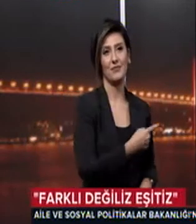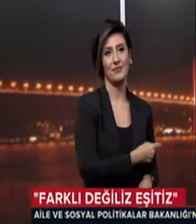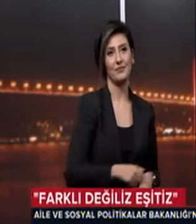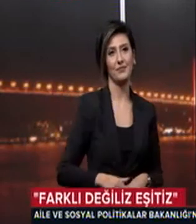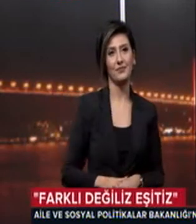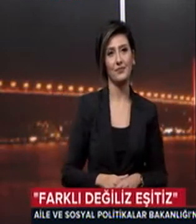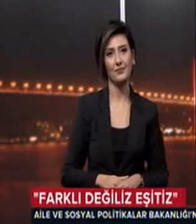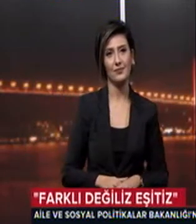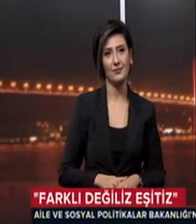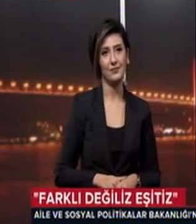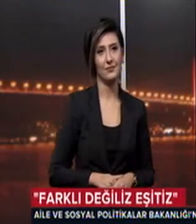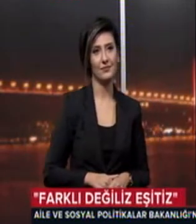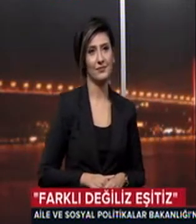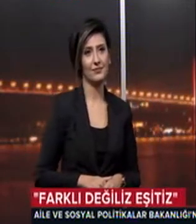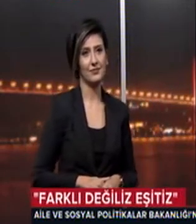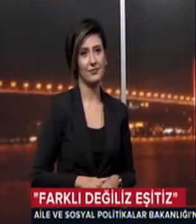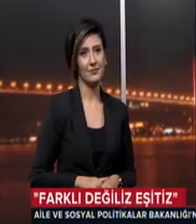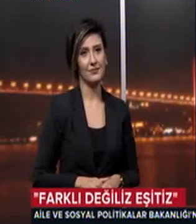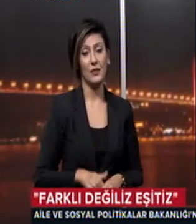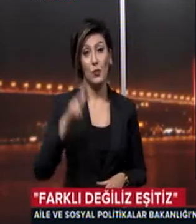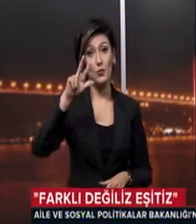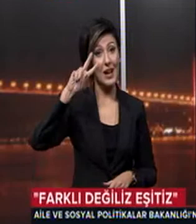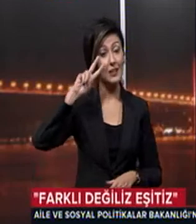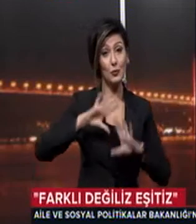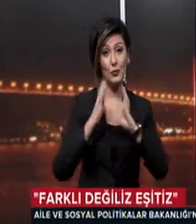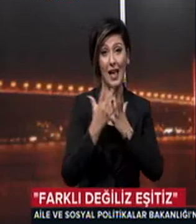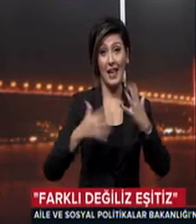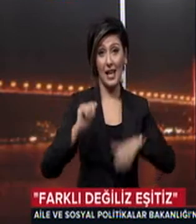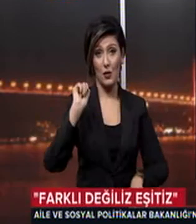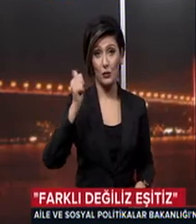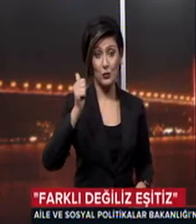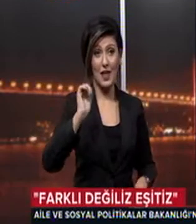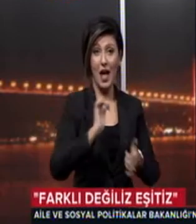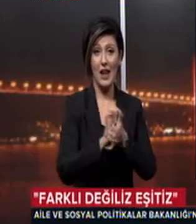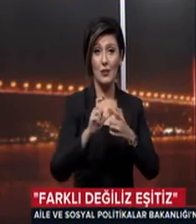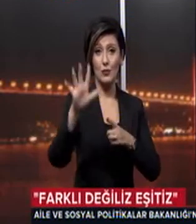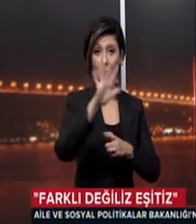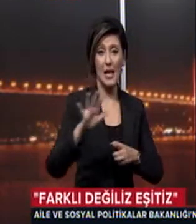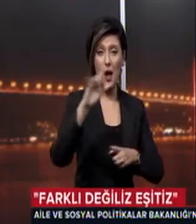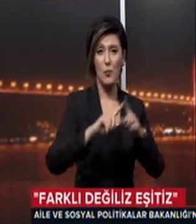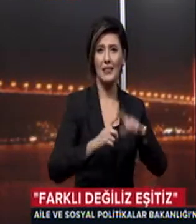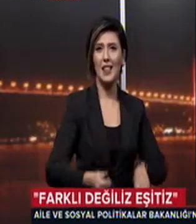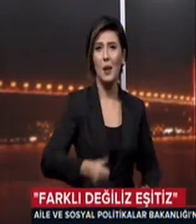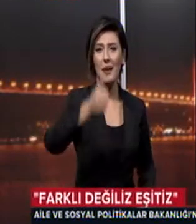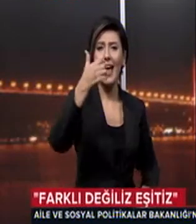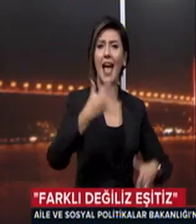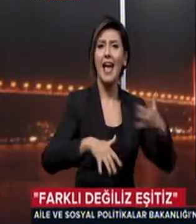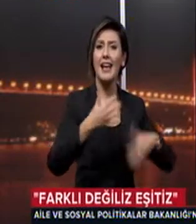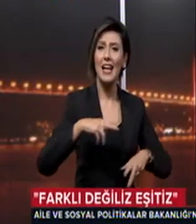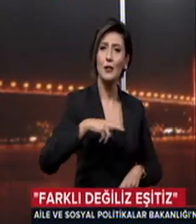eşitiz biz 3 Aralık Dünya Engelliler Günü'nde Aile ve Sosyal Politikalar Bakanlığı Engellilere yönelik bilincin